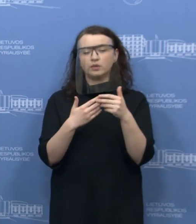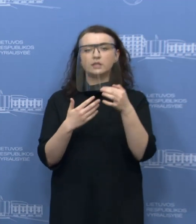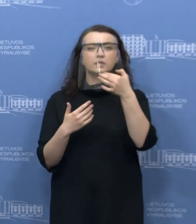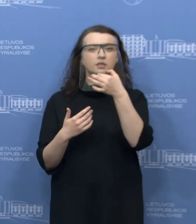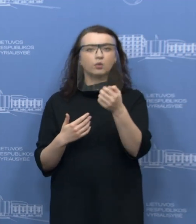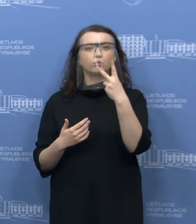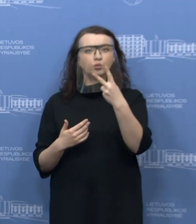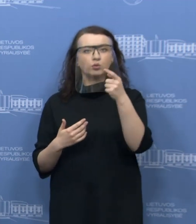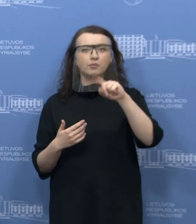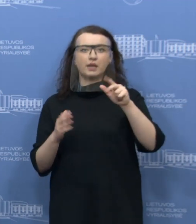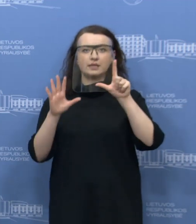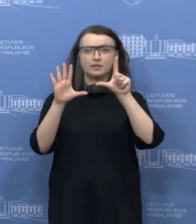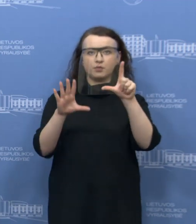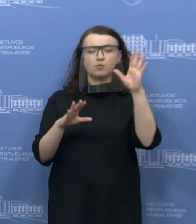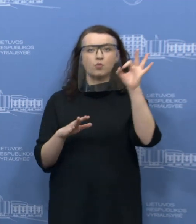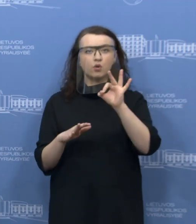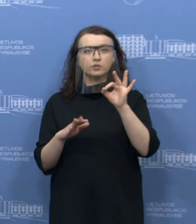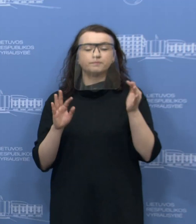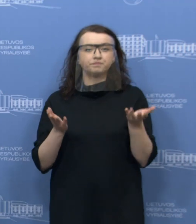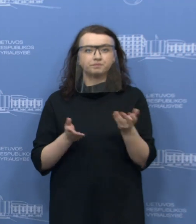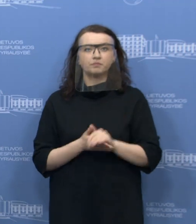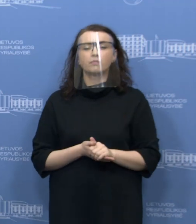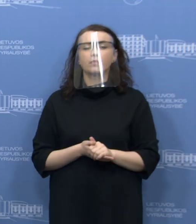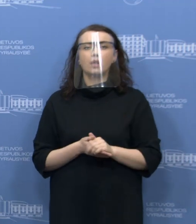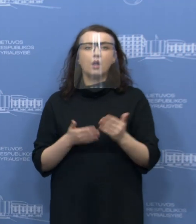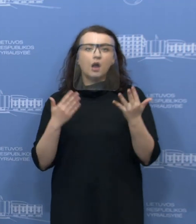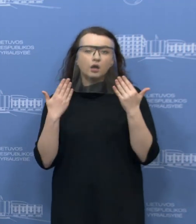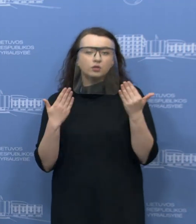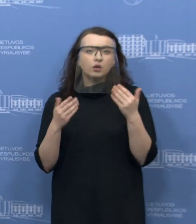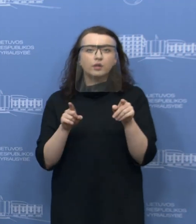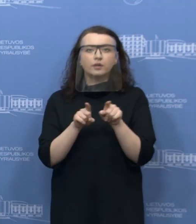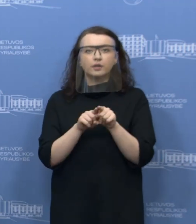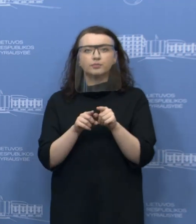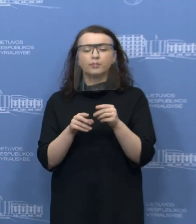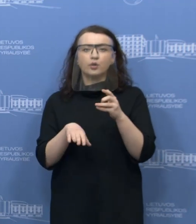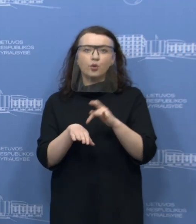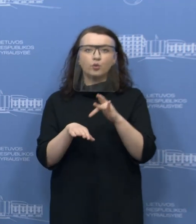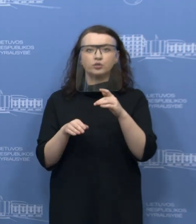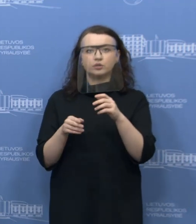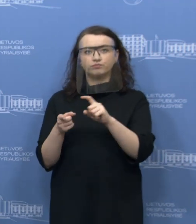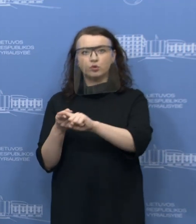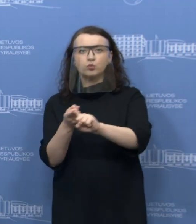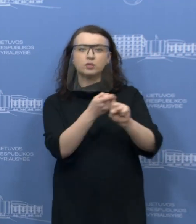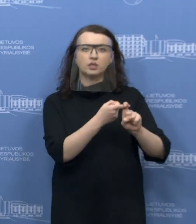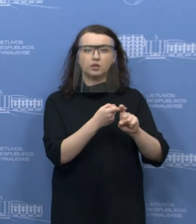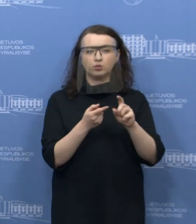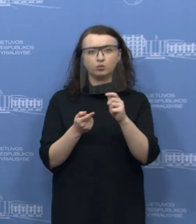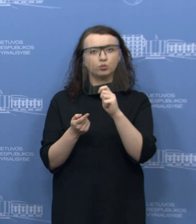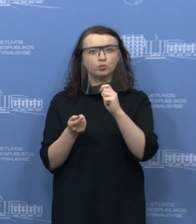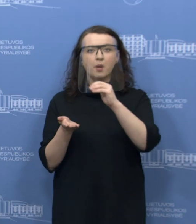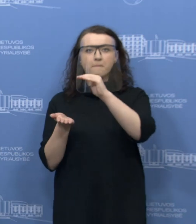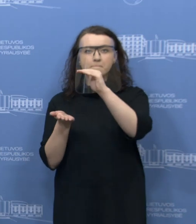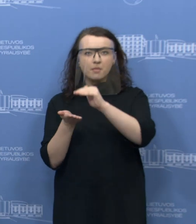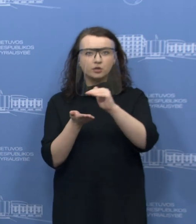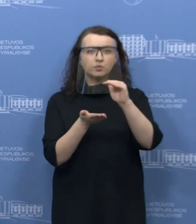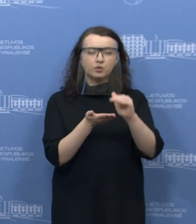2,7 procento. Taigi, lygi ir turime tokį užsikrėtusiųjų mažėjimą, tą stebime jau